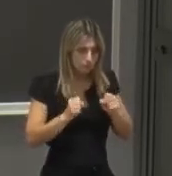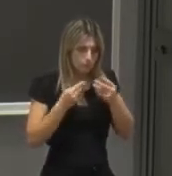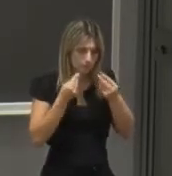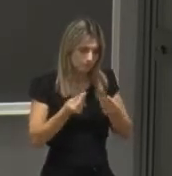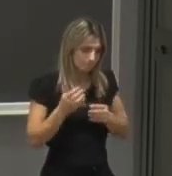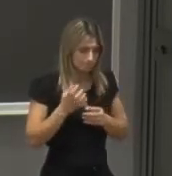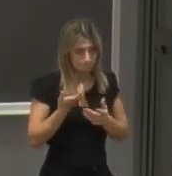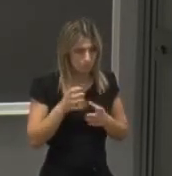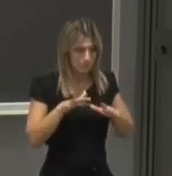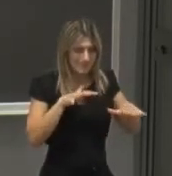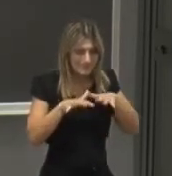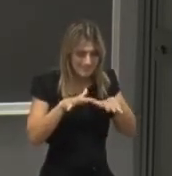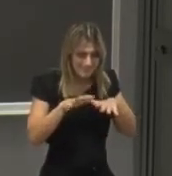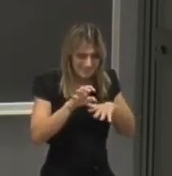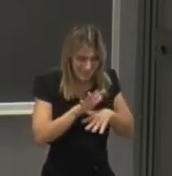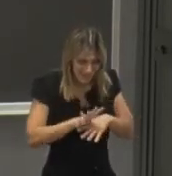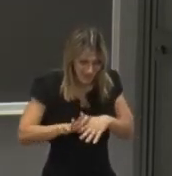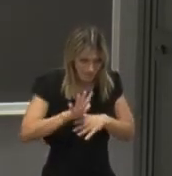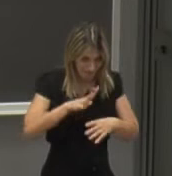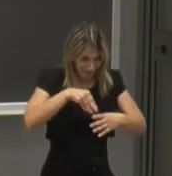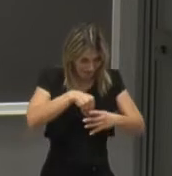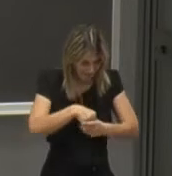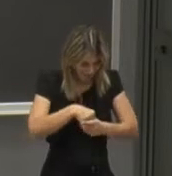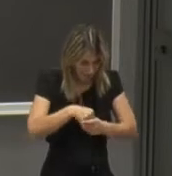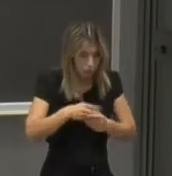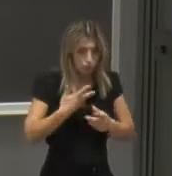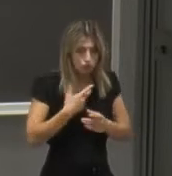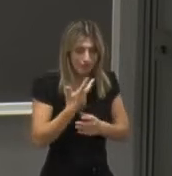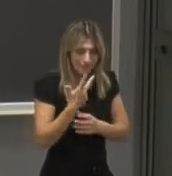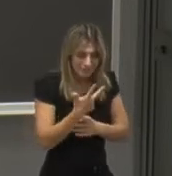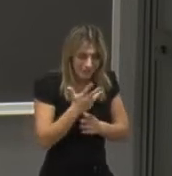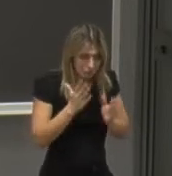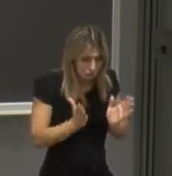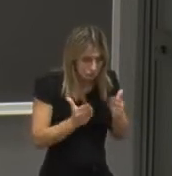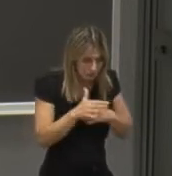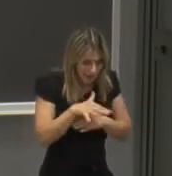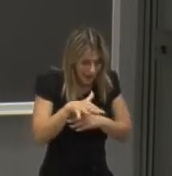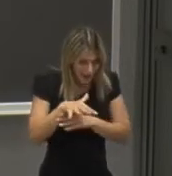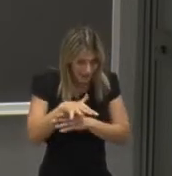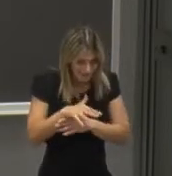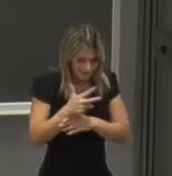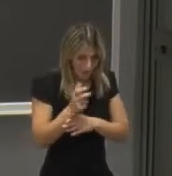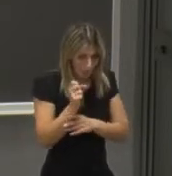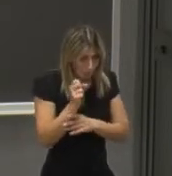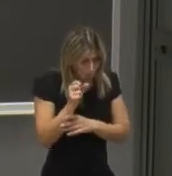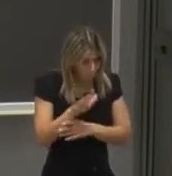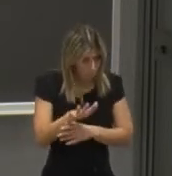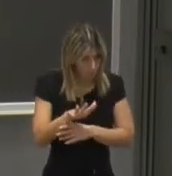definirlo un ecosistema all'interno del quale si incontrano tre aree culturali